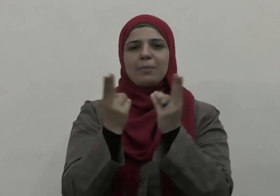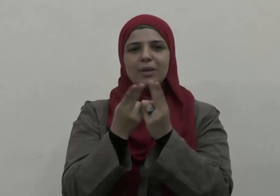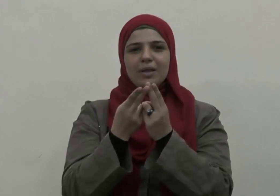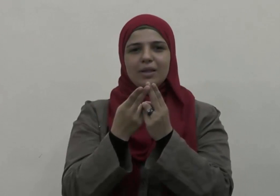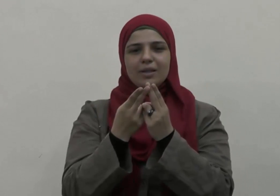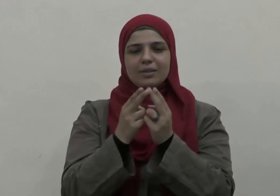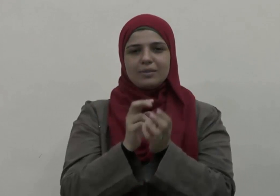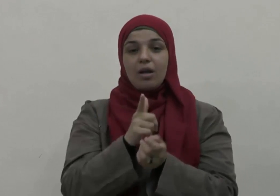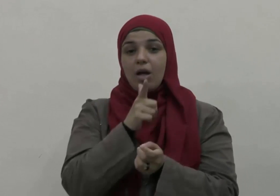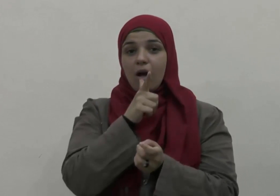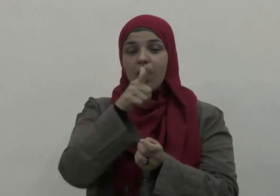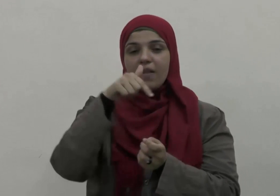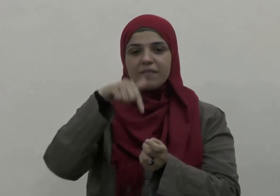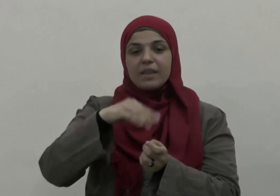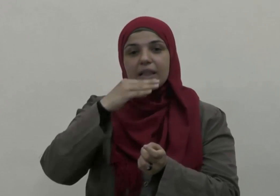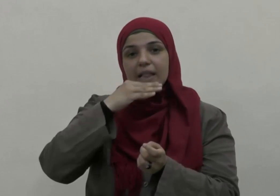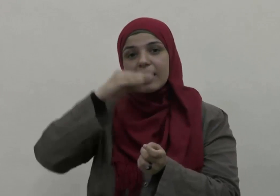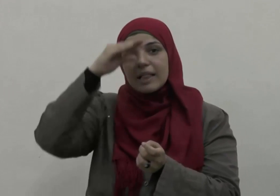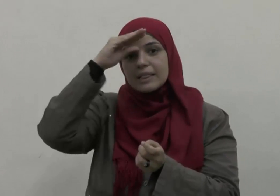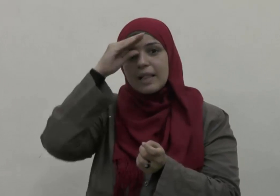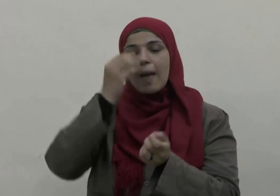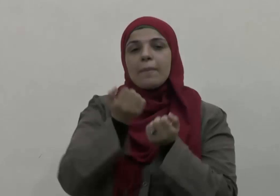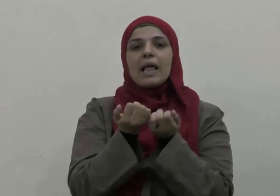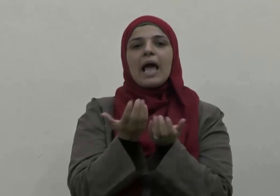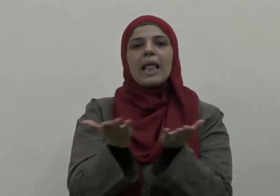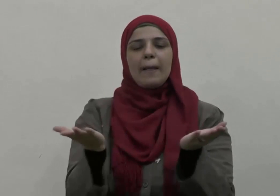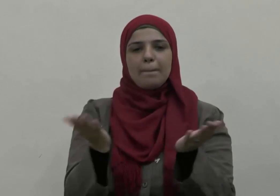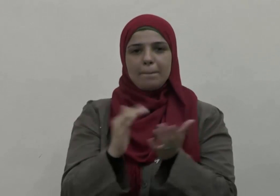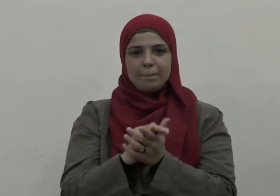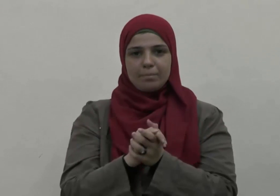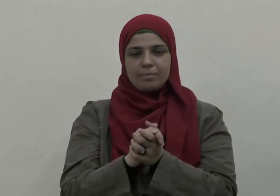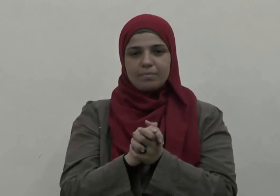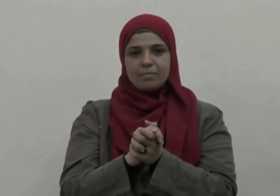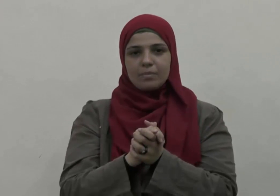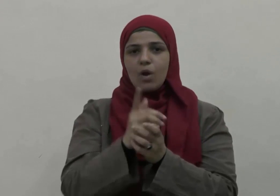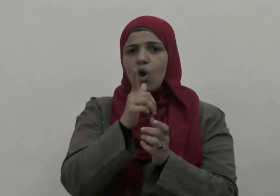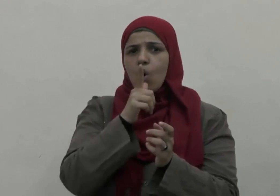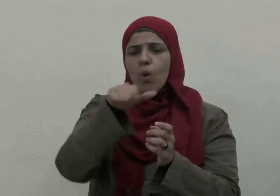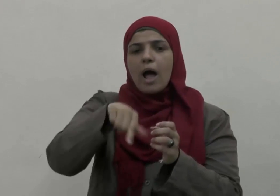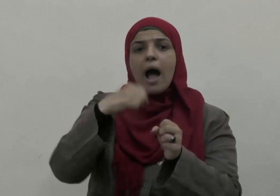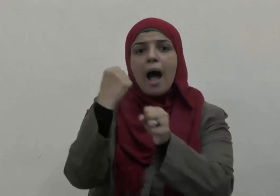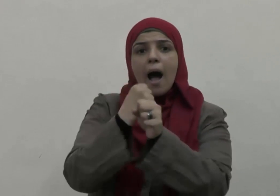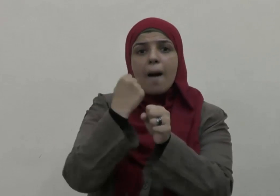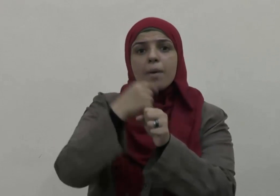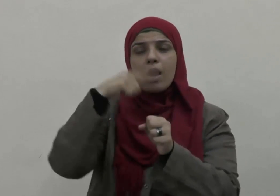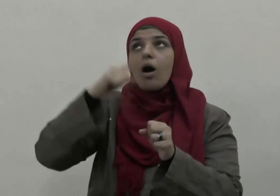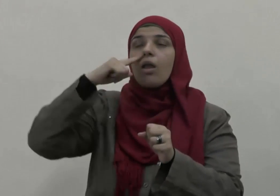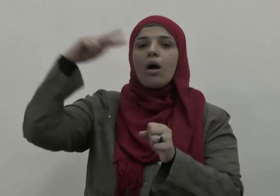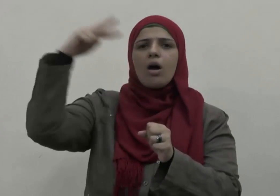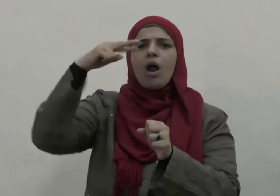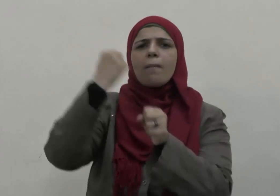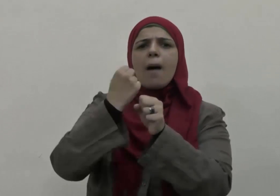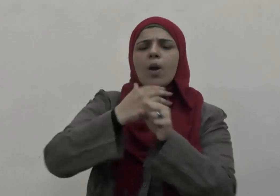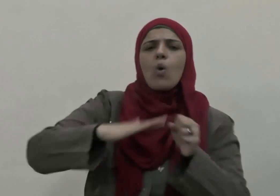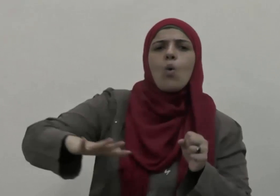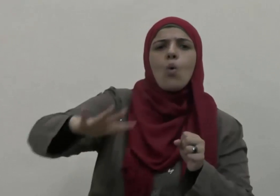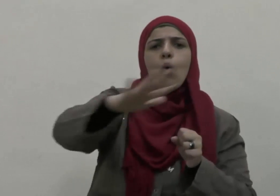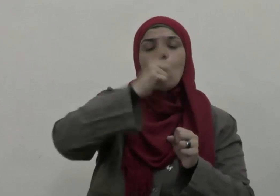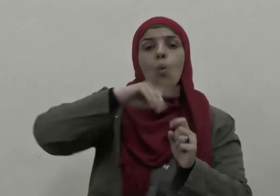العالمين القائل في كتابه الكريم وقل اعملوا فسار الله عبلكم